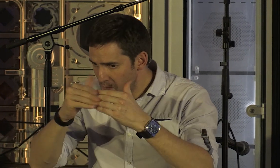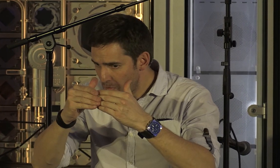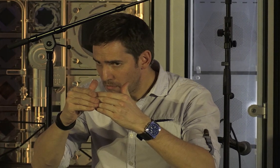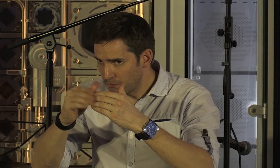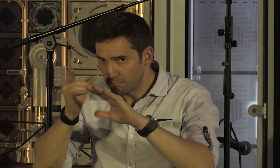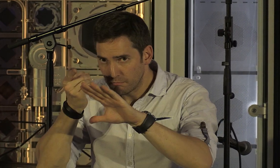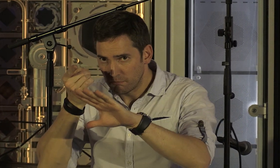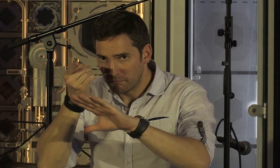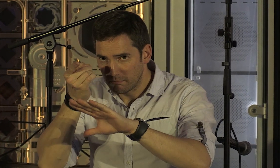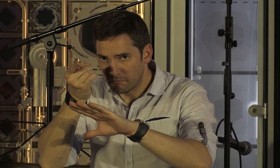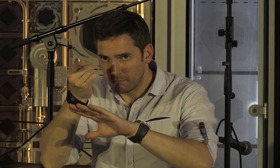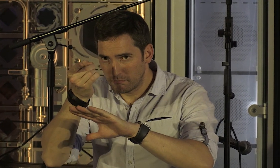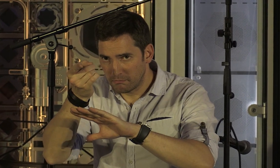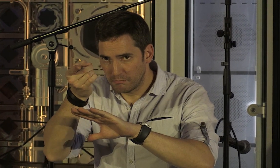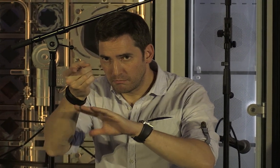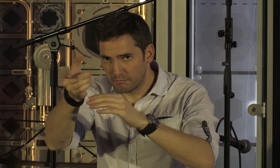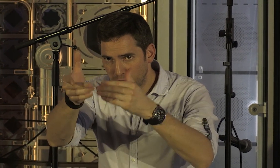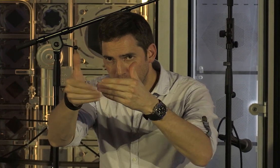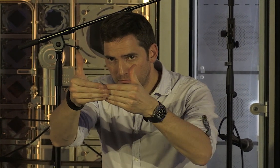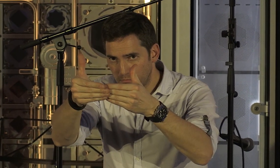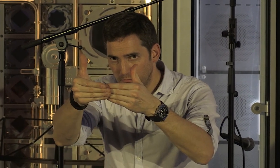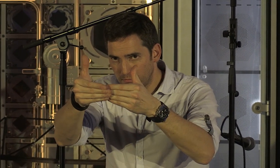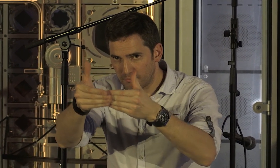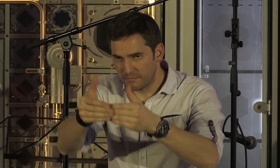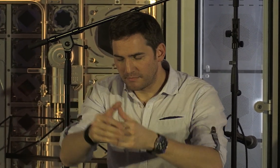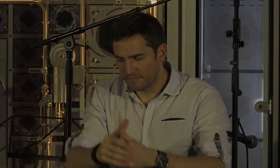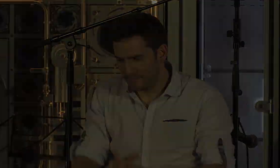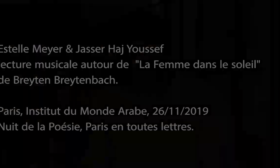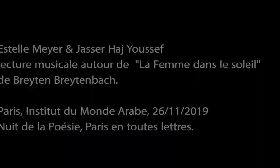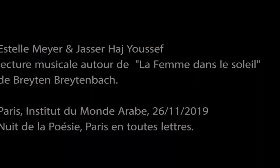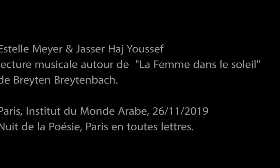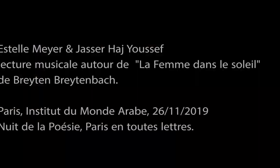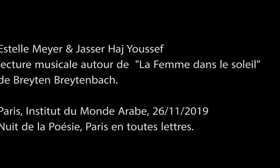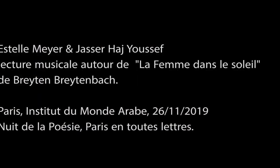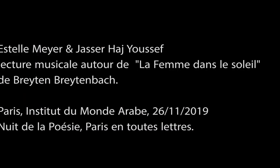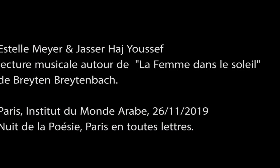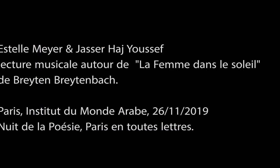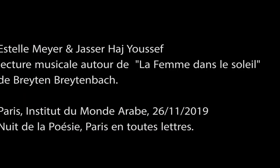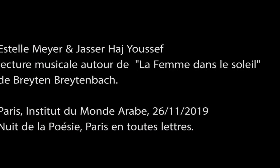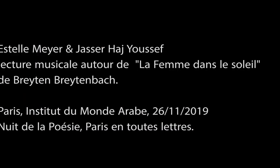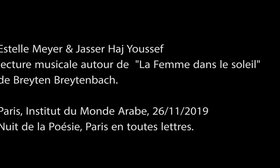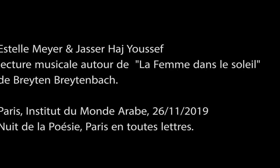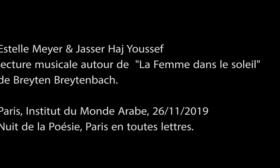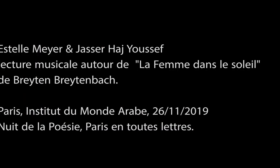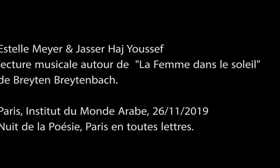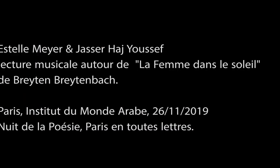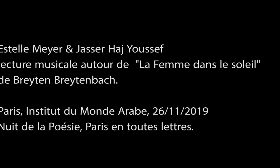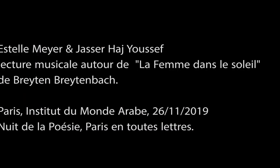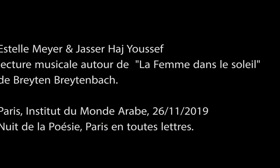qu'humble passation d'un mur. Il n'y a qu'humble passation Il'y'humble passation.